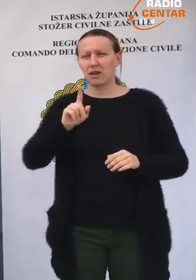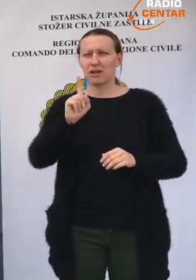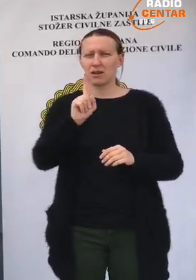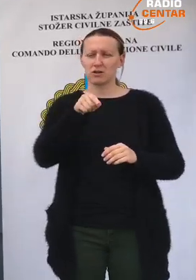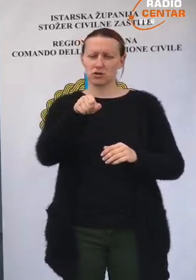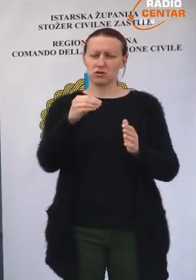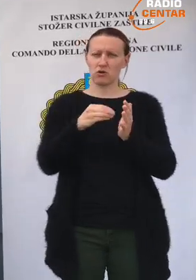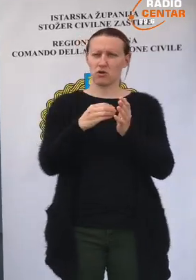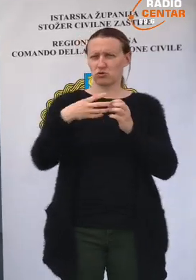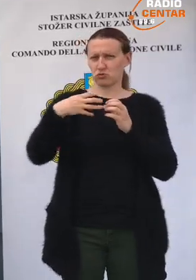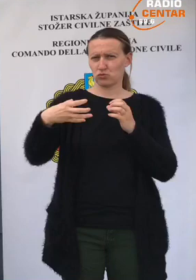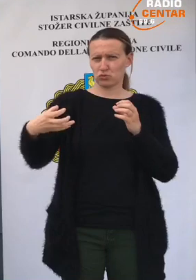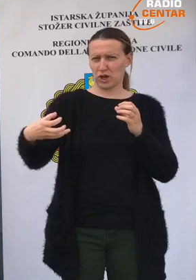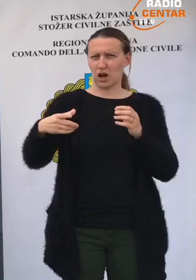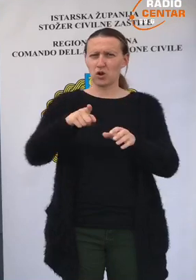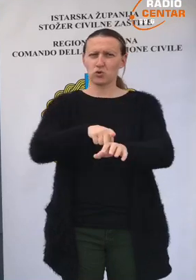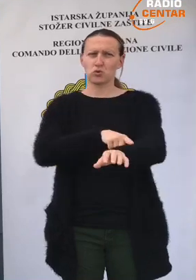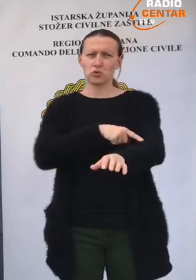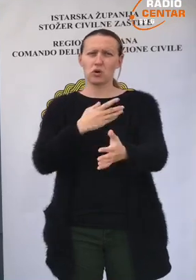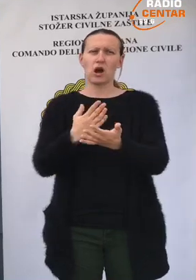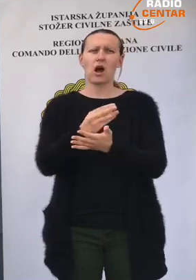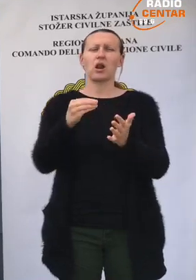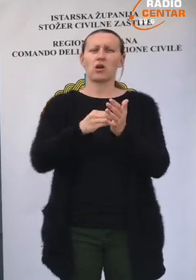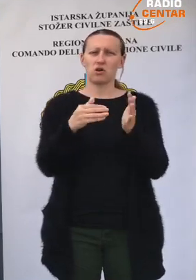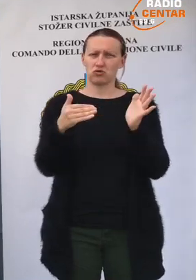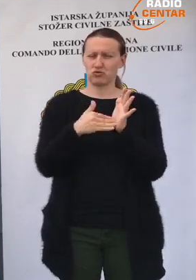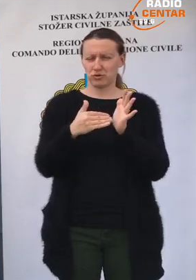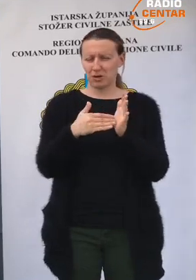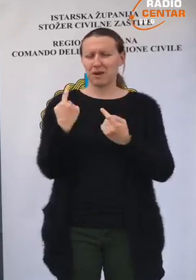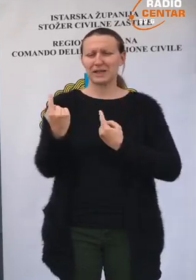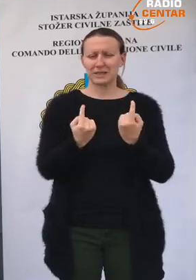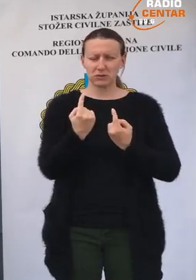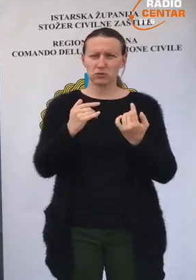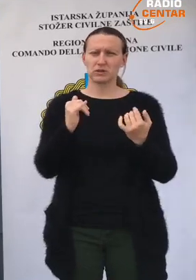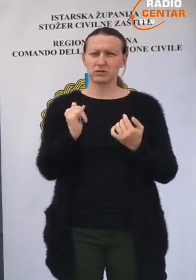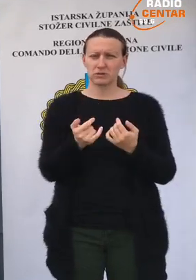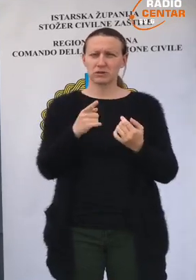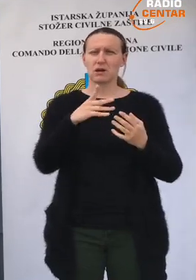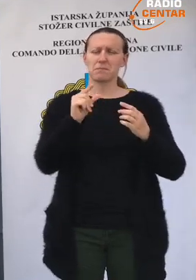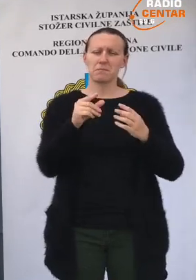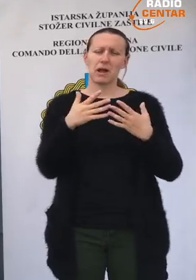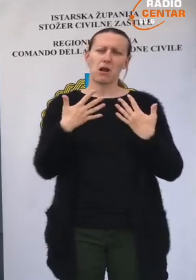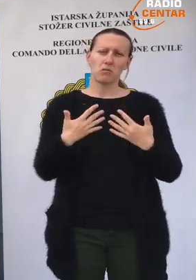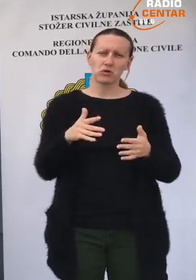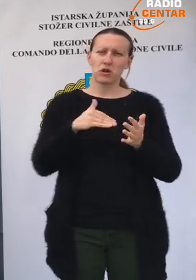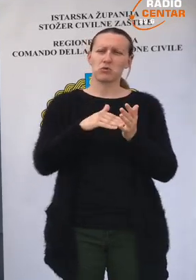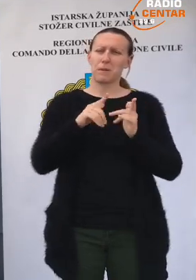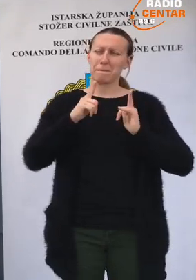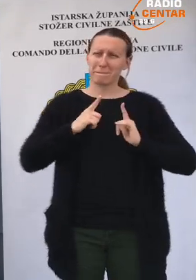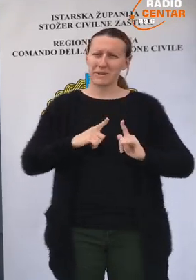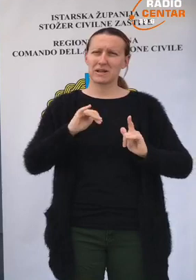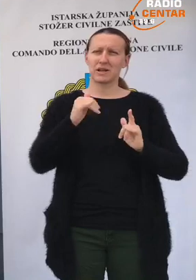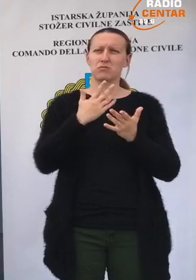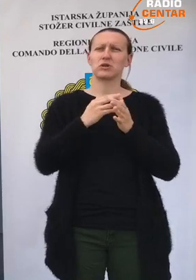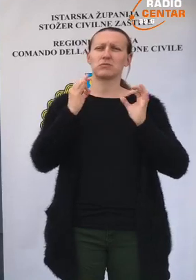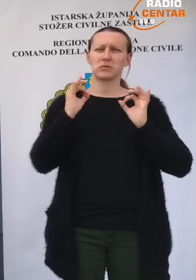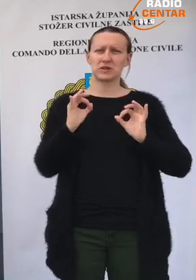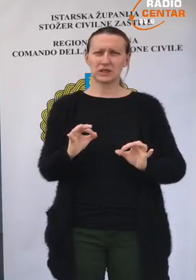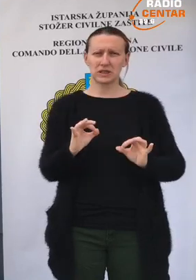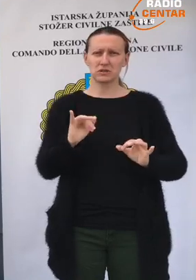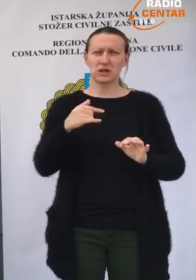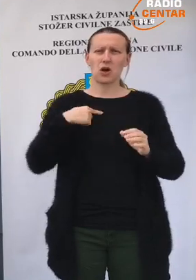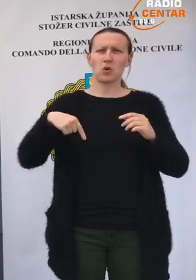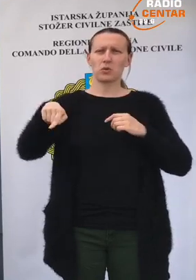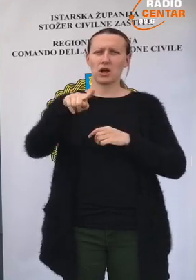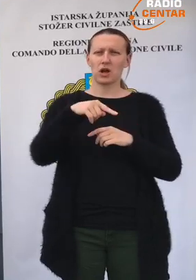Neće to još dugo trajati, ali još uvijek nam treba situacija da je relaksirana, da budemo mirni i da budemo sigurni